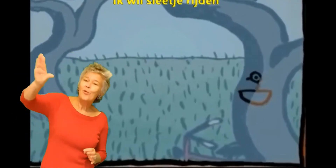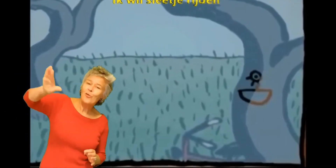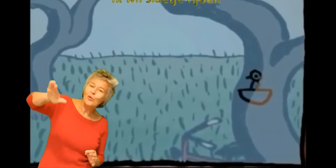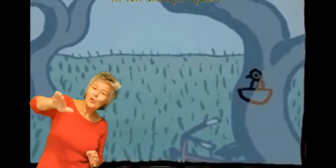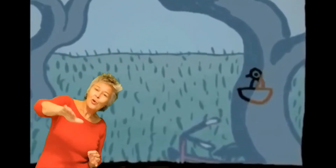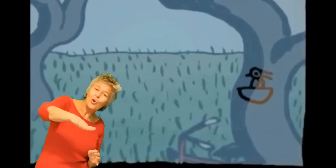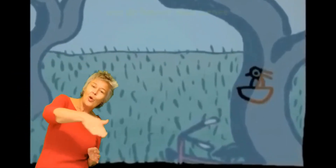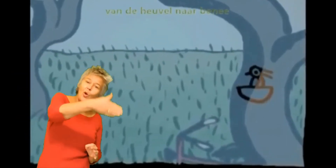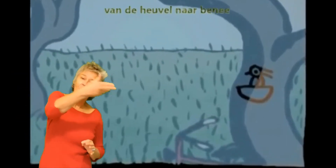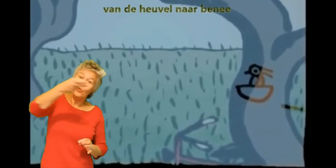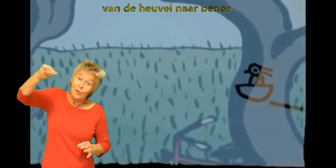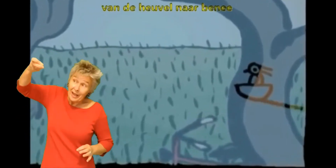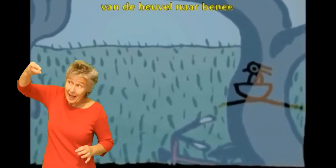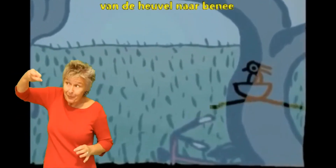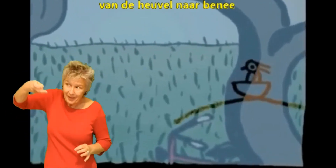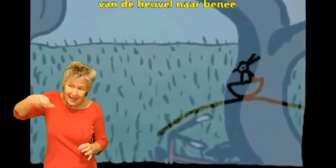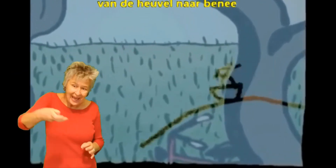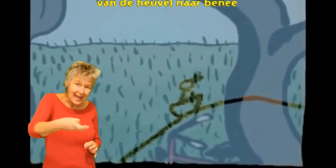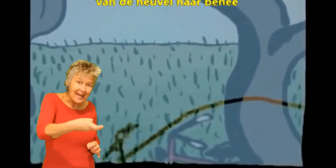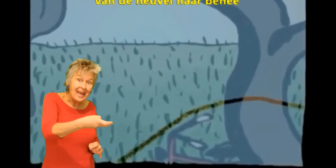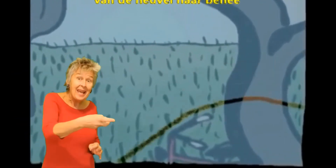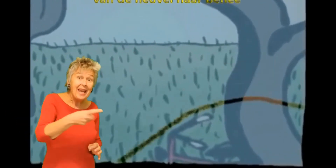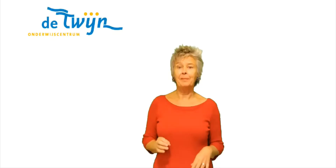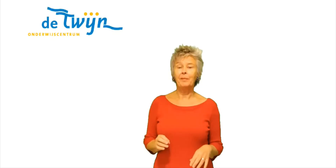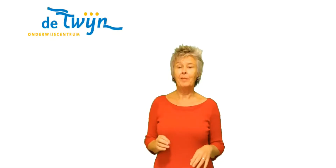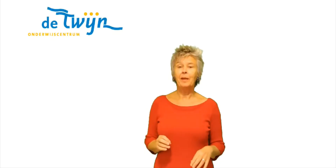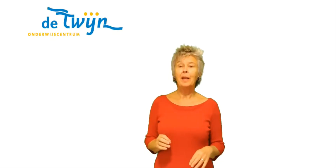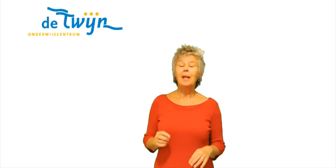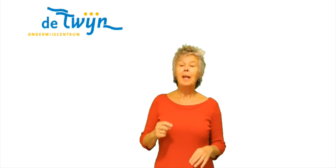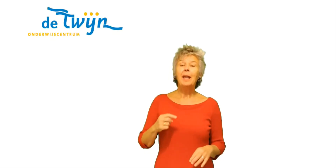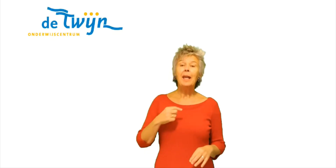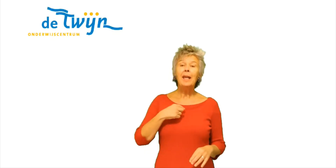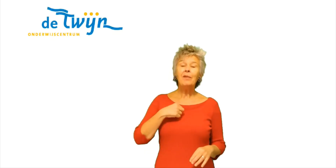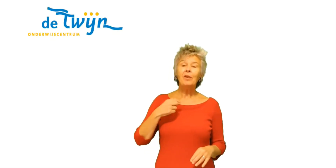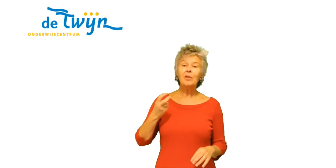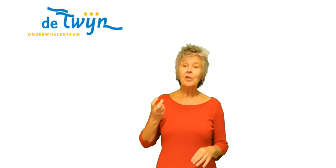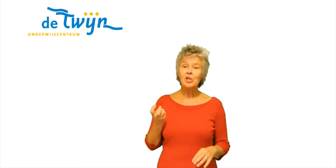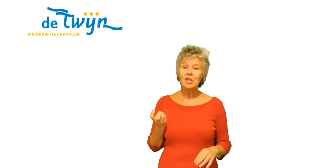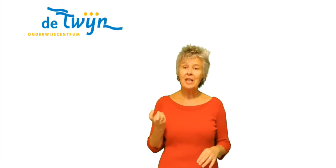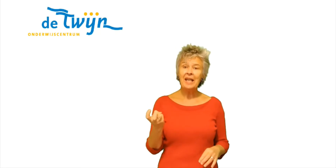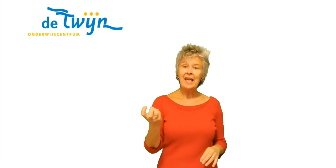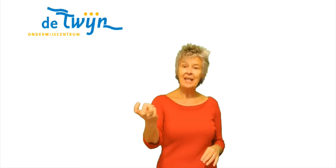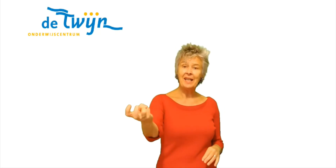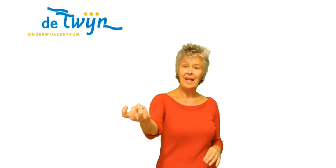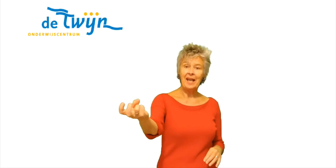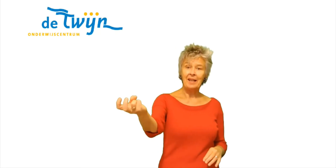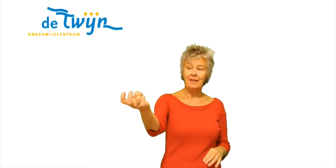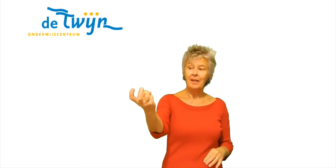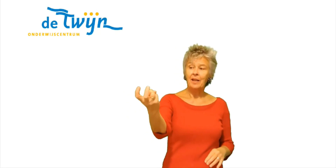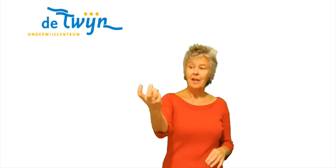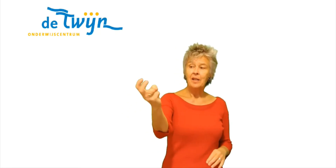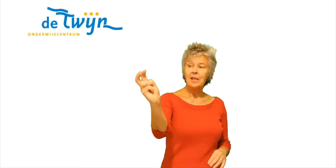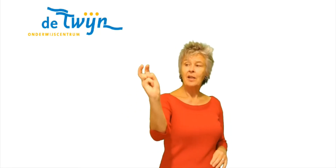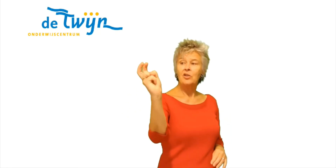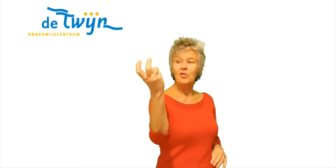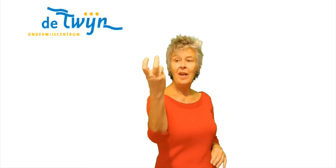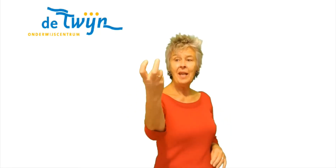Van de heuvel naar beneden Ik wil sleetje rijden Er zijn twee